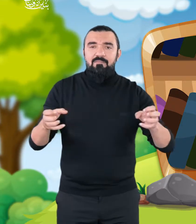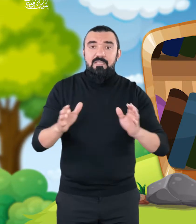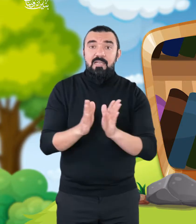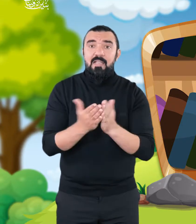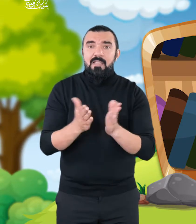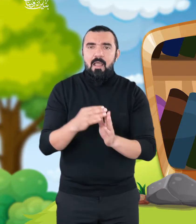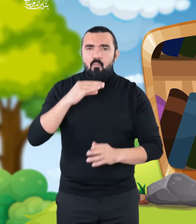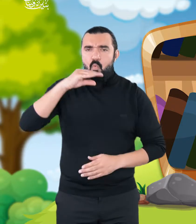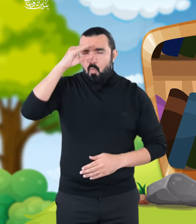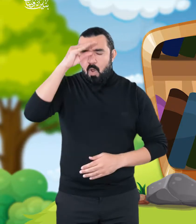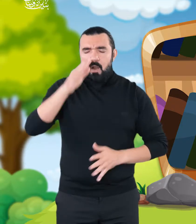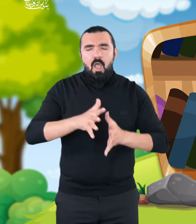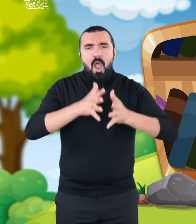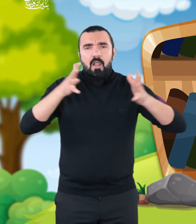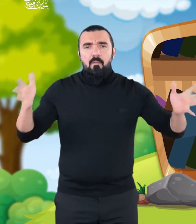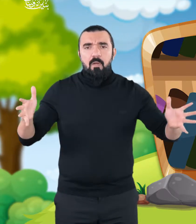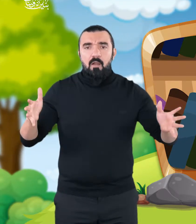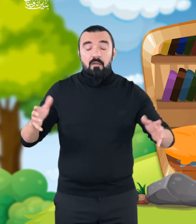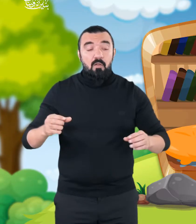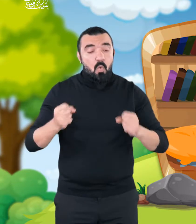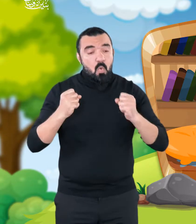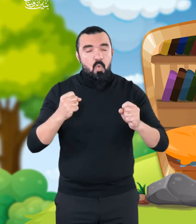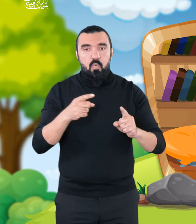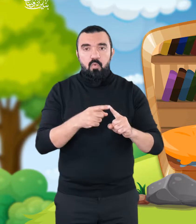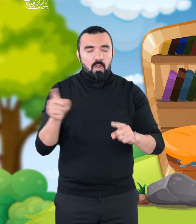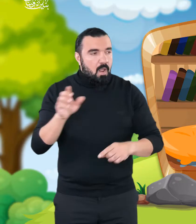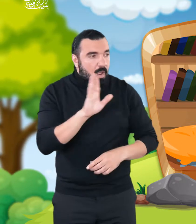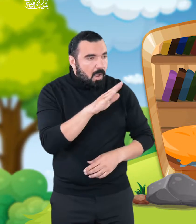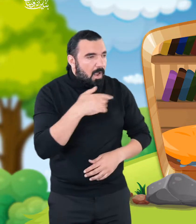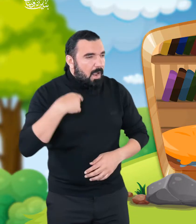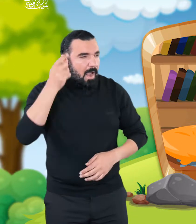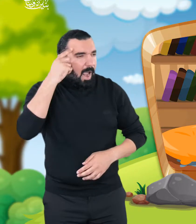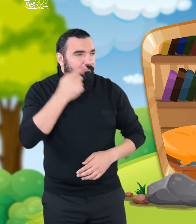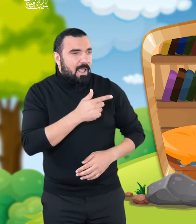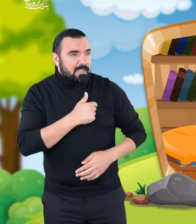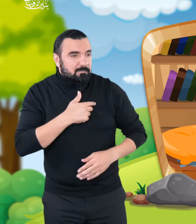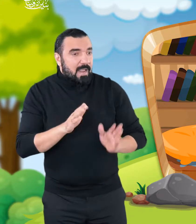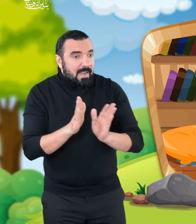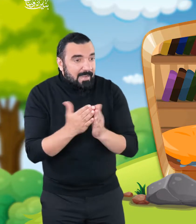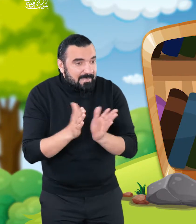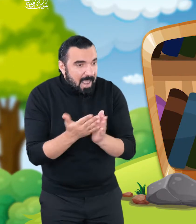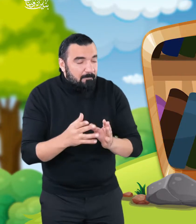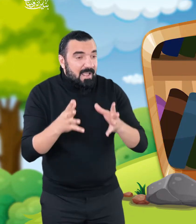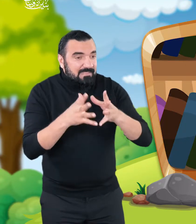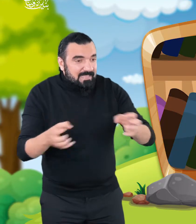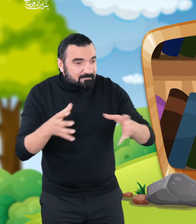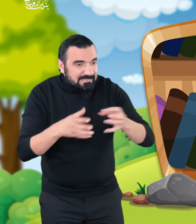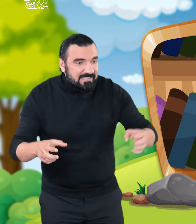التفسير التي عرفتها أتقصد كتاب تفسير الطبري؟ بالطبع هو